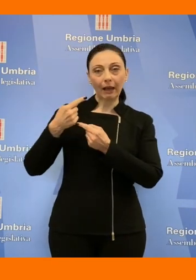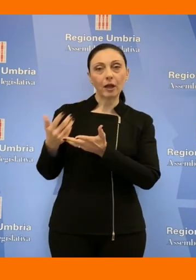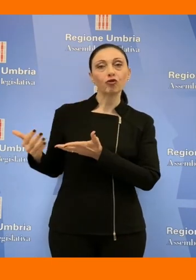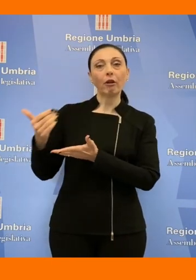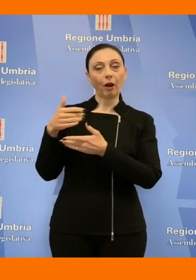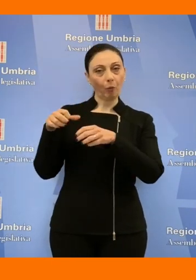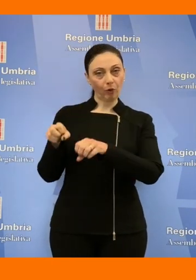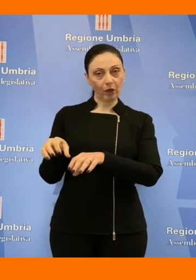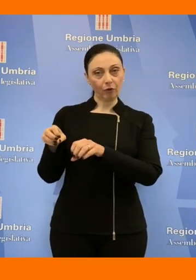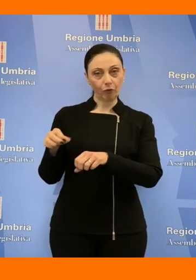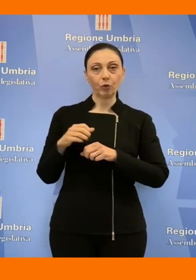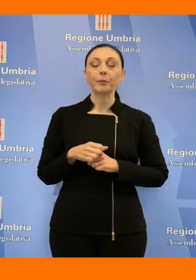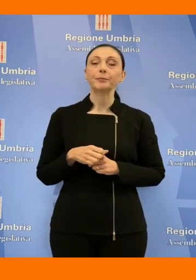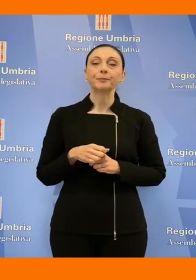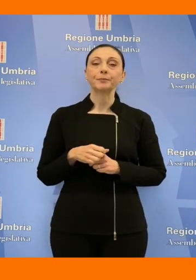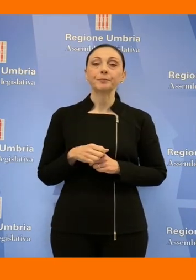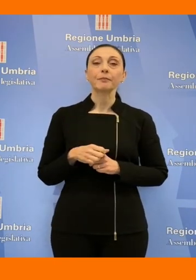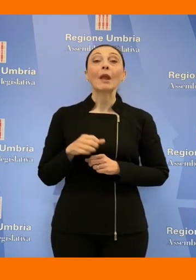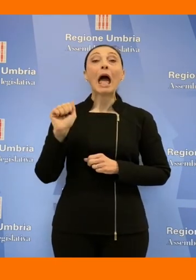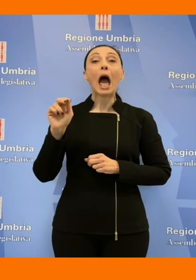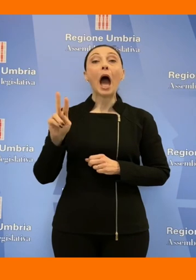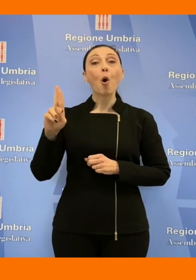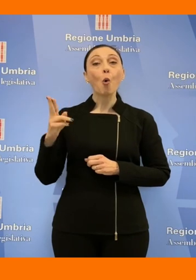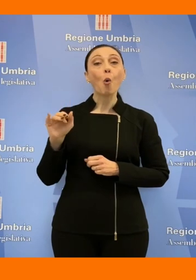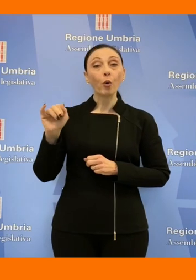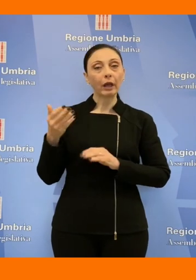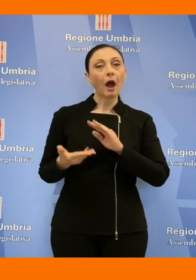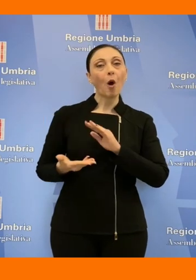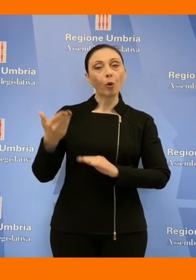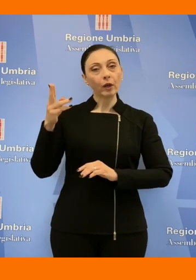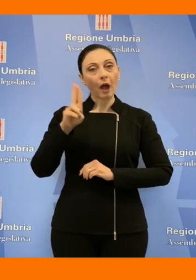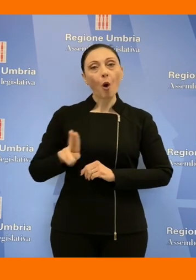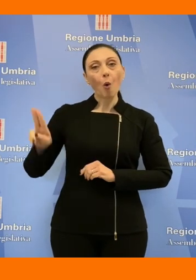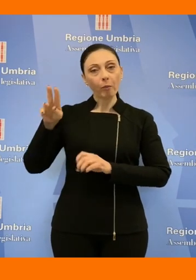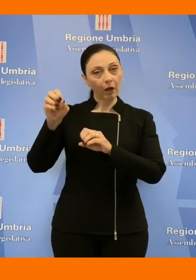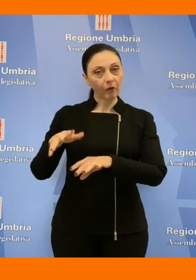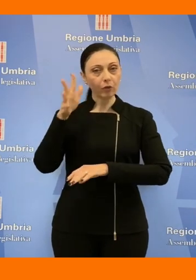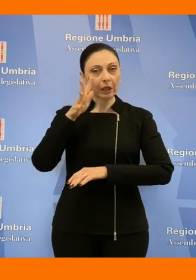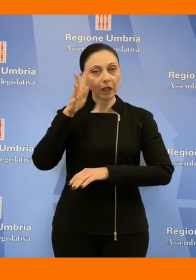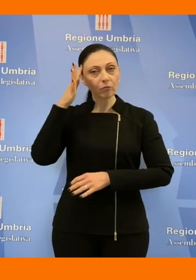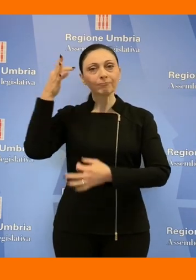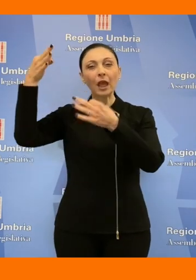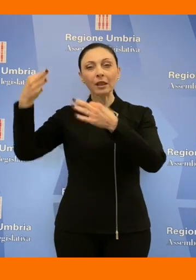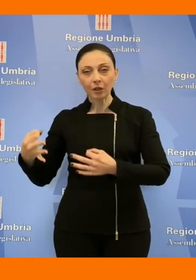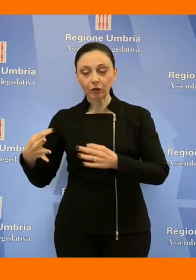rifiuti. Sarà l'AURI, l'autorità Umbra Rifiuti e Idrico a decidere la localizzazione dell'impianto di